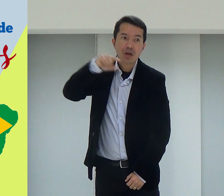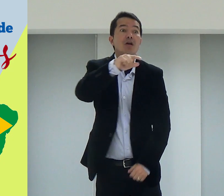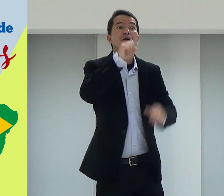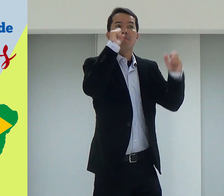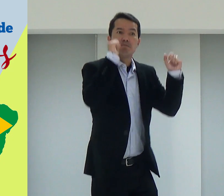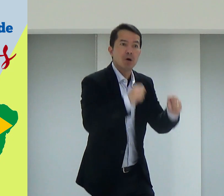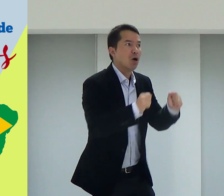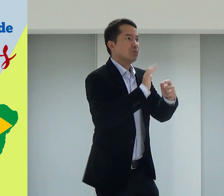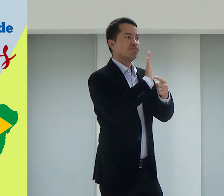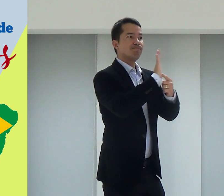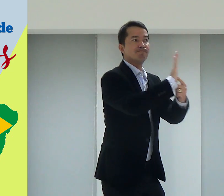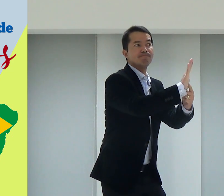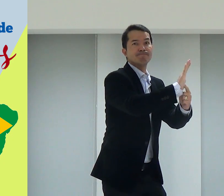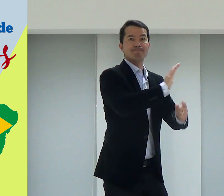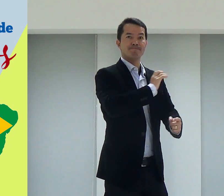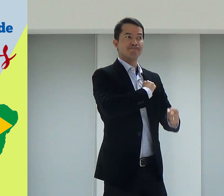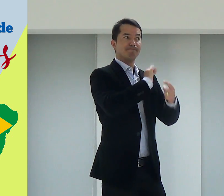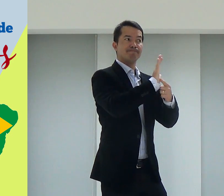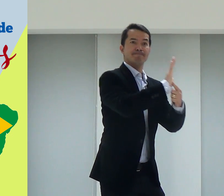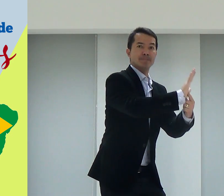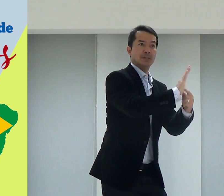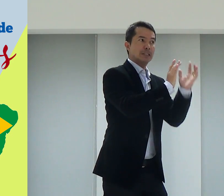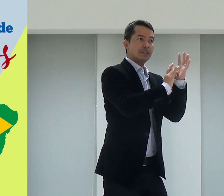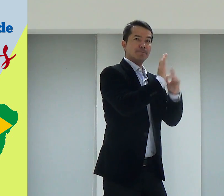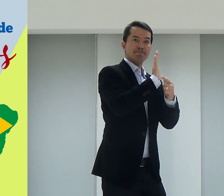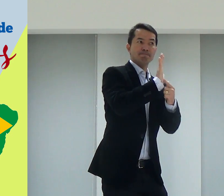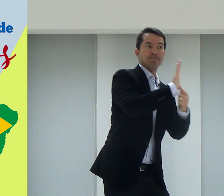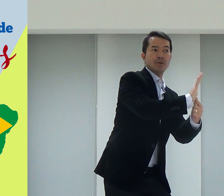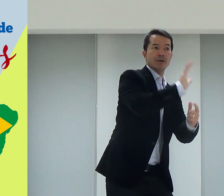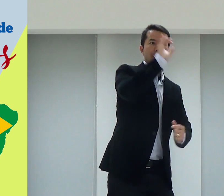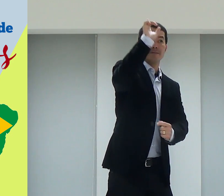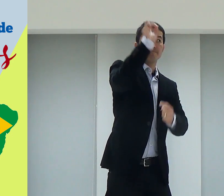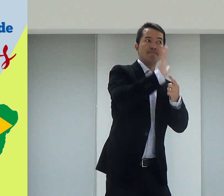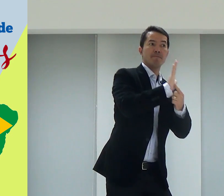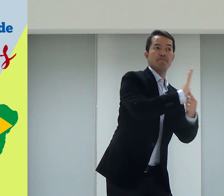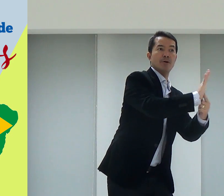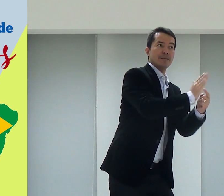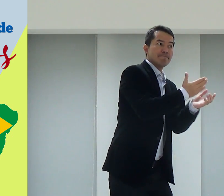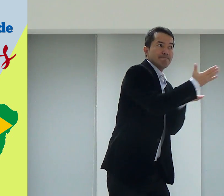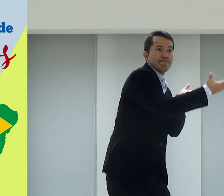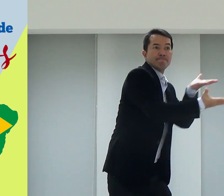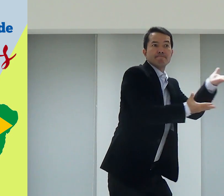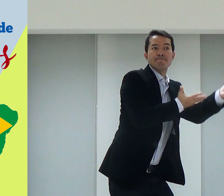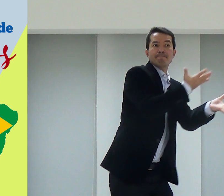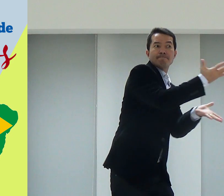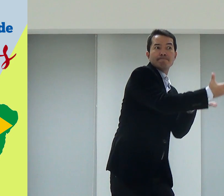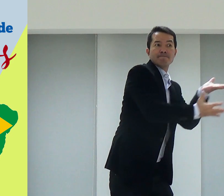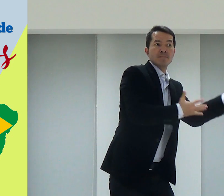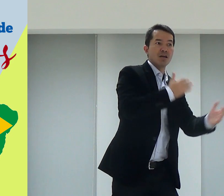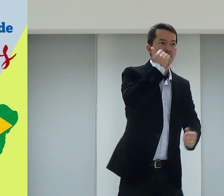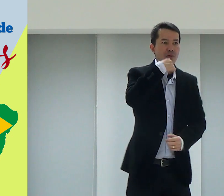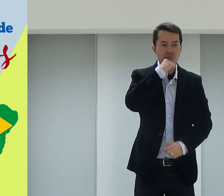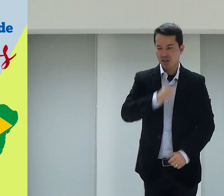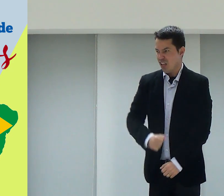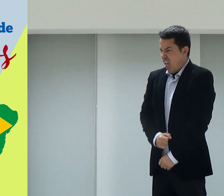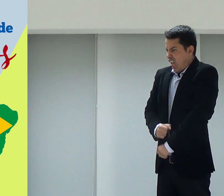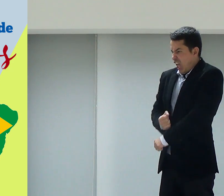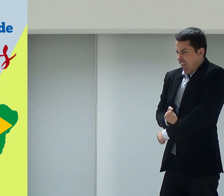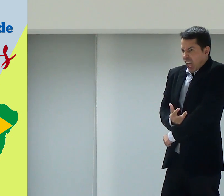mãe e o seu pai que são ouvintes. Mostra Jesus pra eles. Eles também precisam conhecer. Mostra a Deus. Vá aos pouquinhos, né? A tua